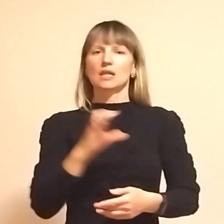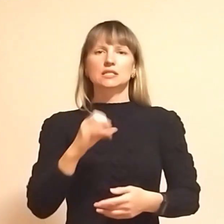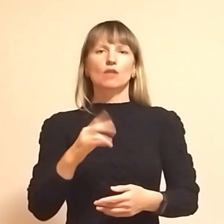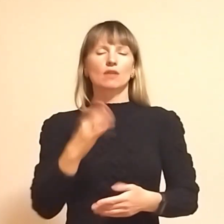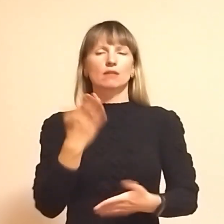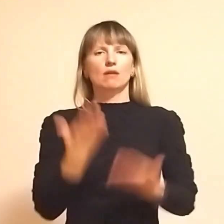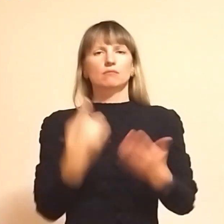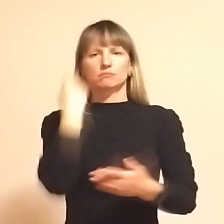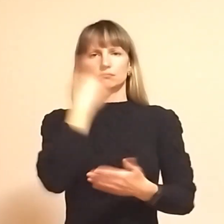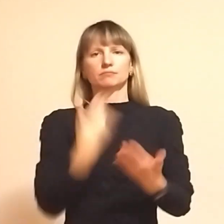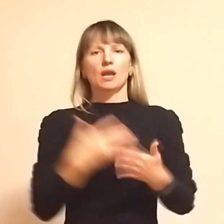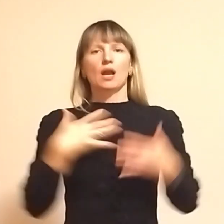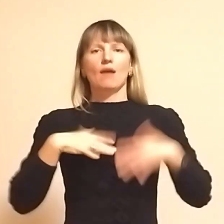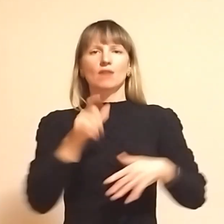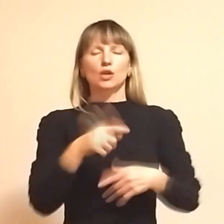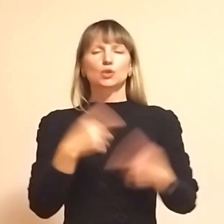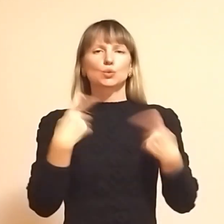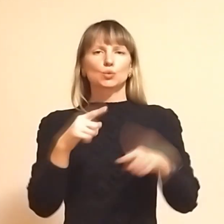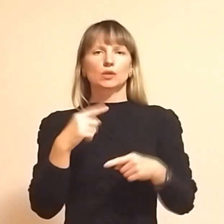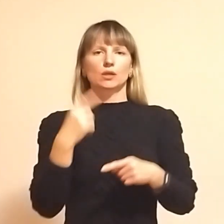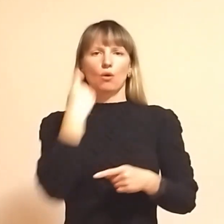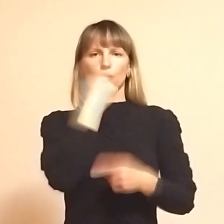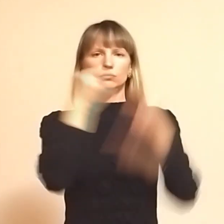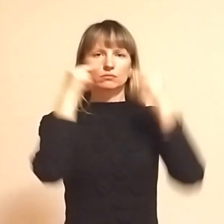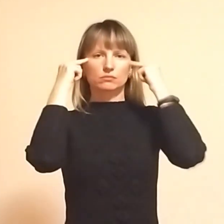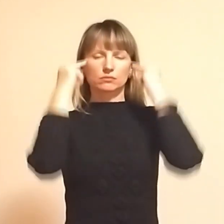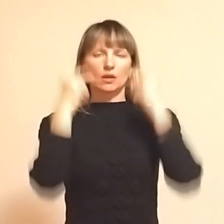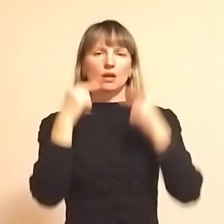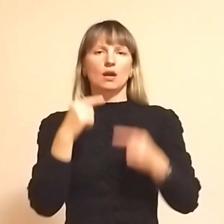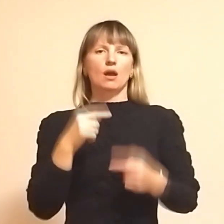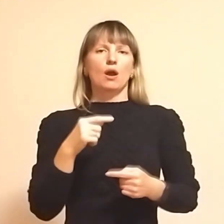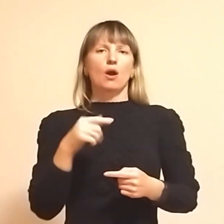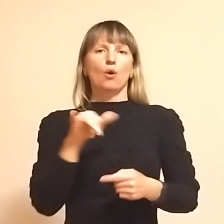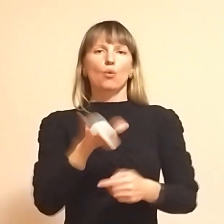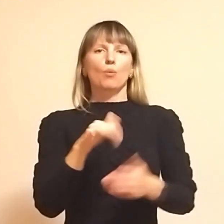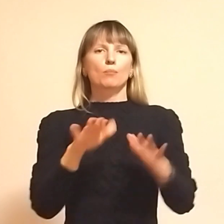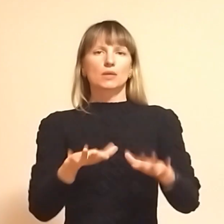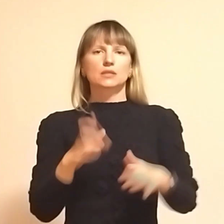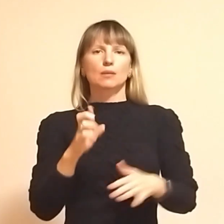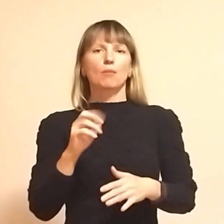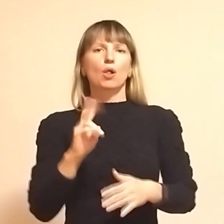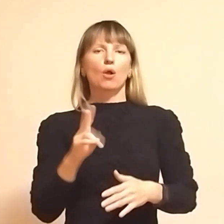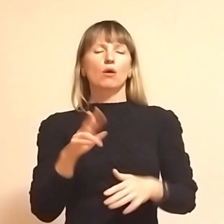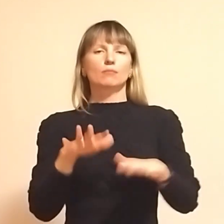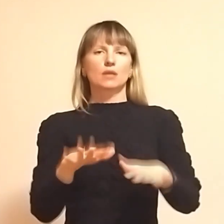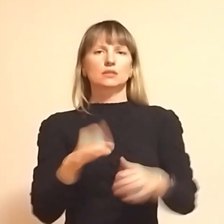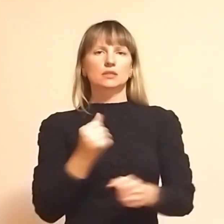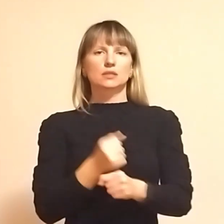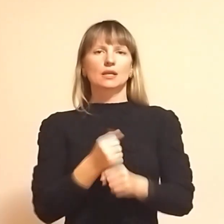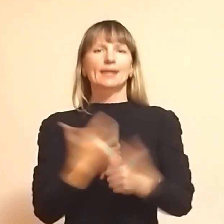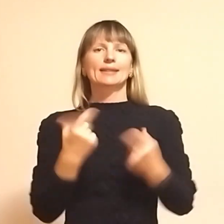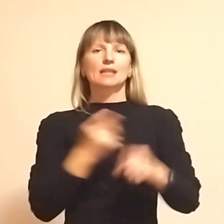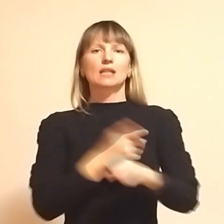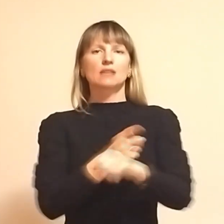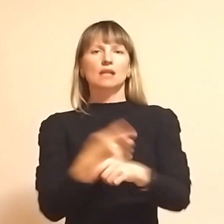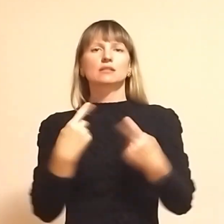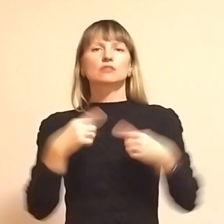мабуть, кавказці, а інші з гуським розрізом очей. У місті блокпости наробили. Є танки, інша техніка, не знаю, як називається.